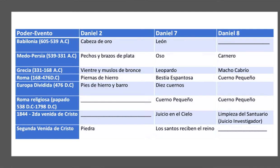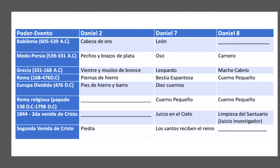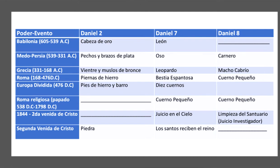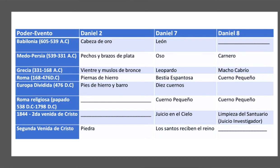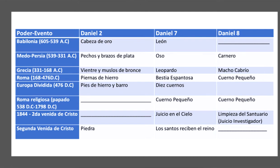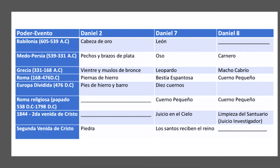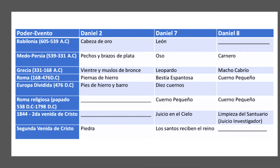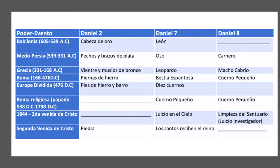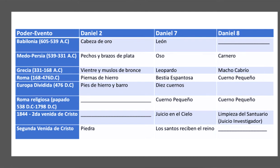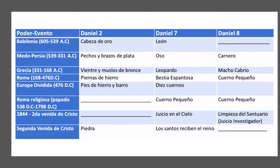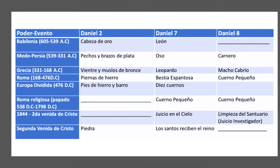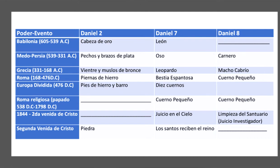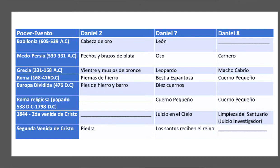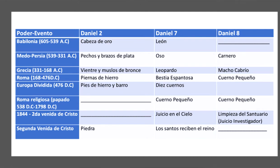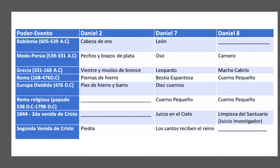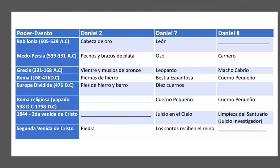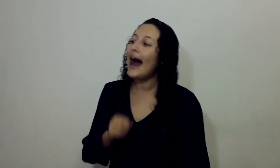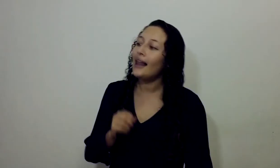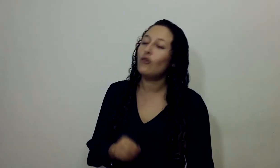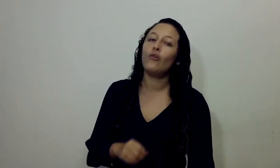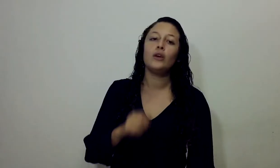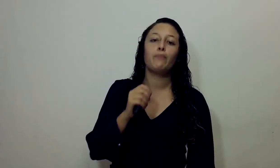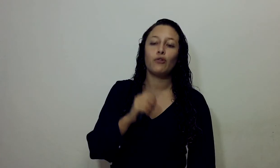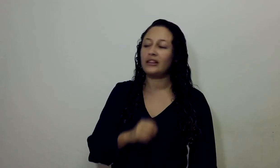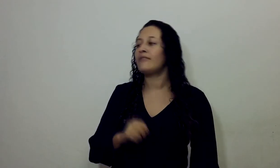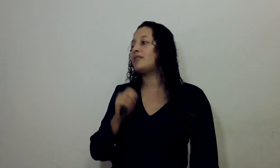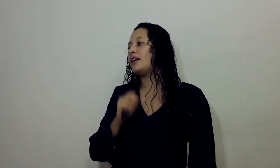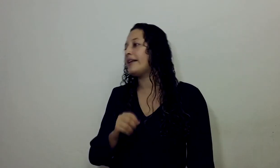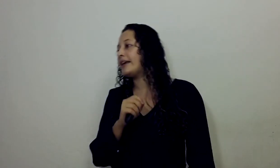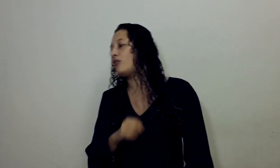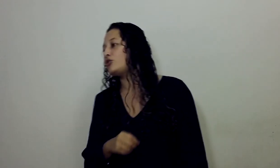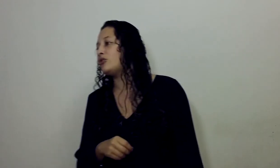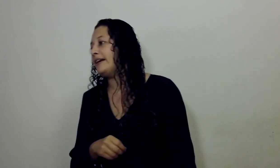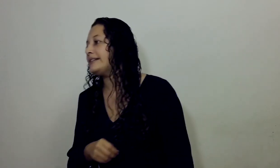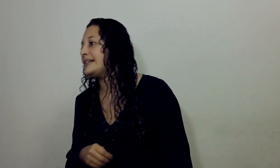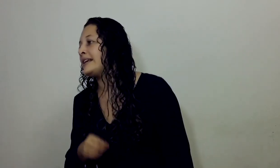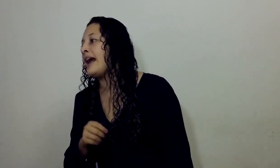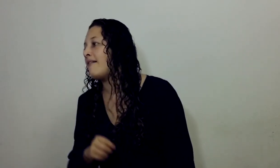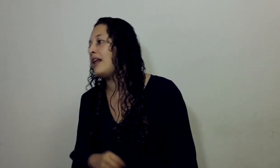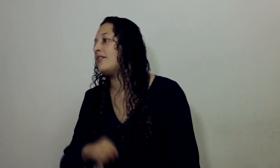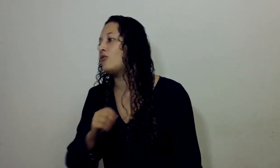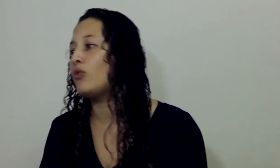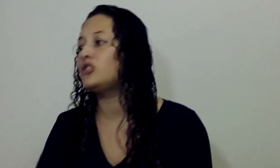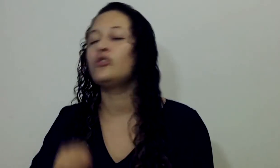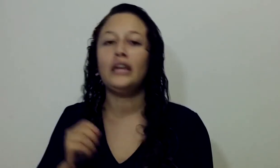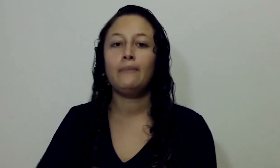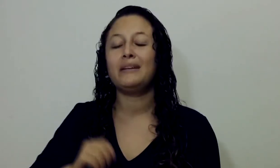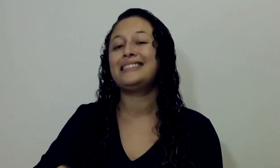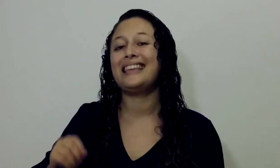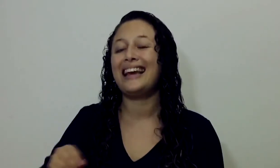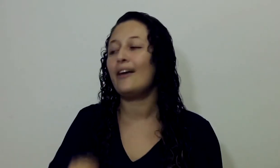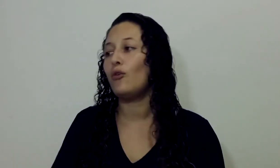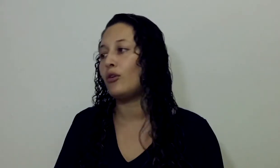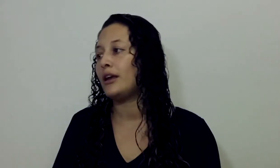también Lo del cuerno Pequeño Algo importante De Daniel 8 Es que se habla Del juicio